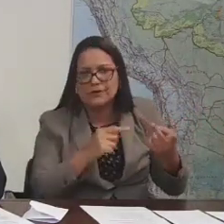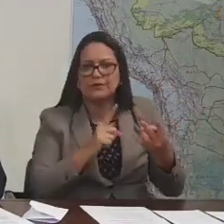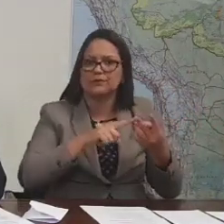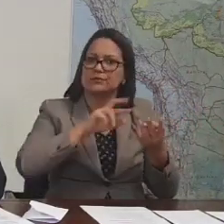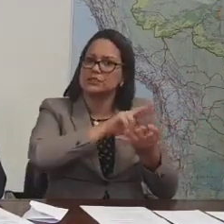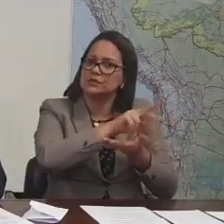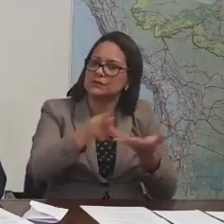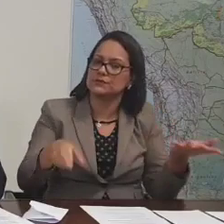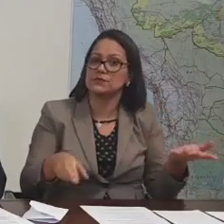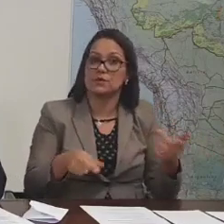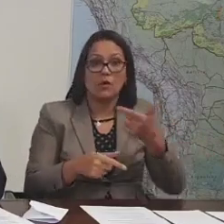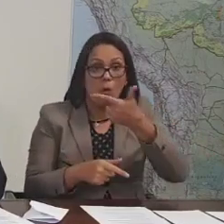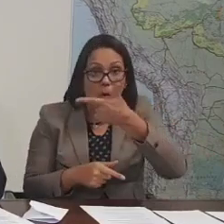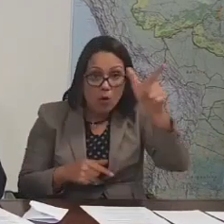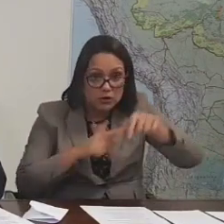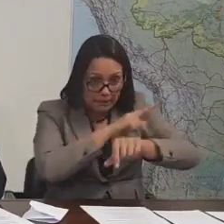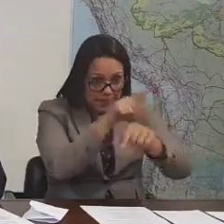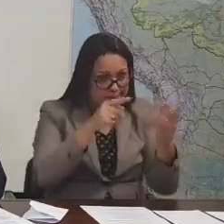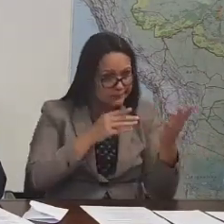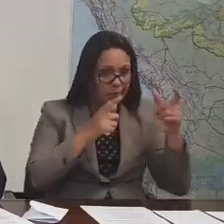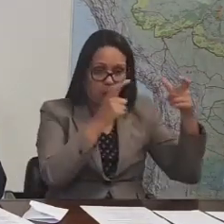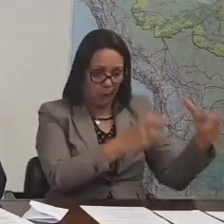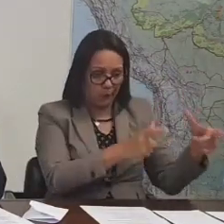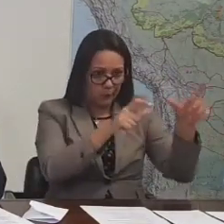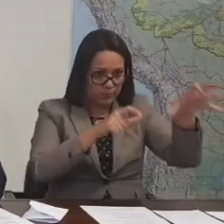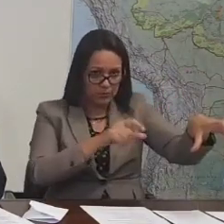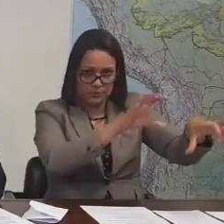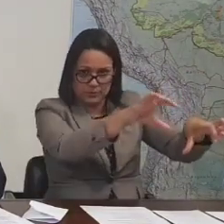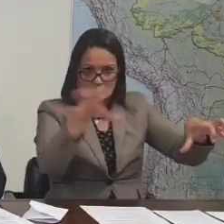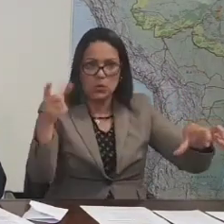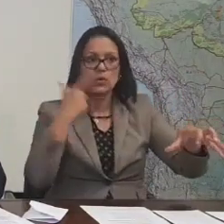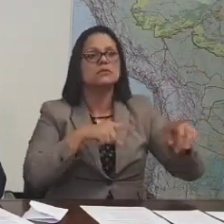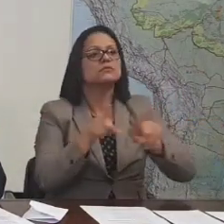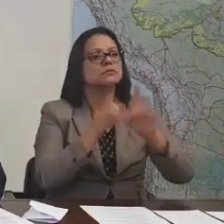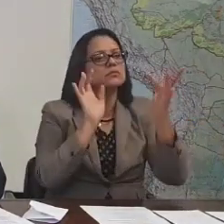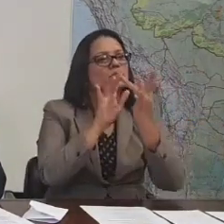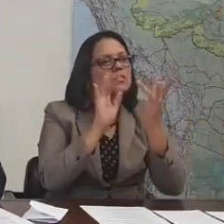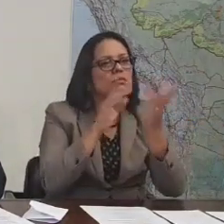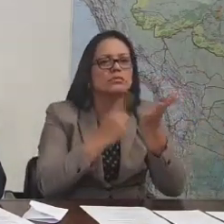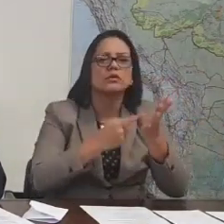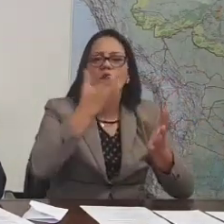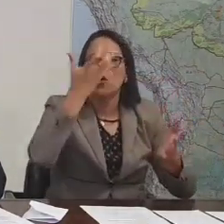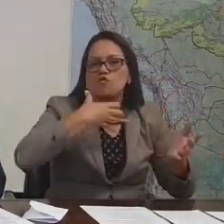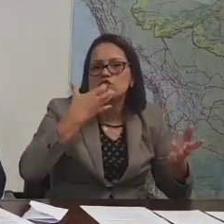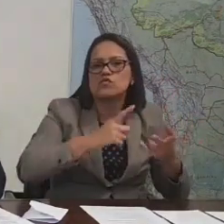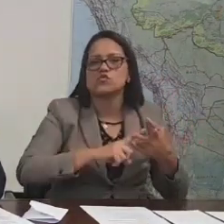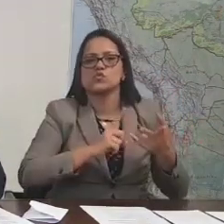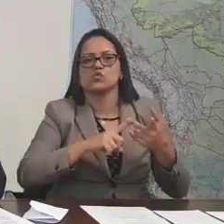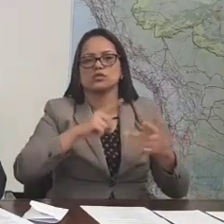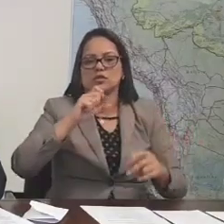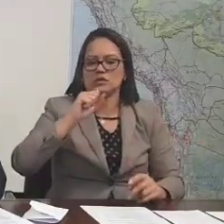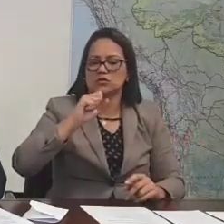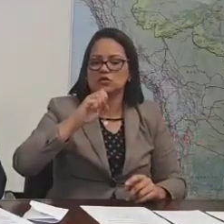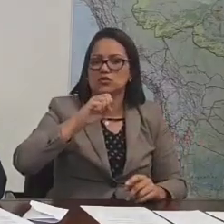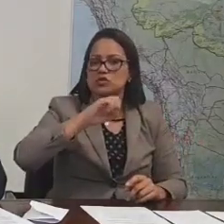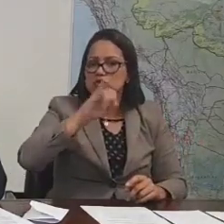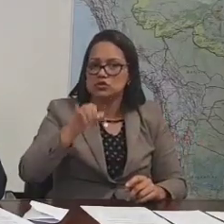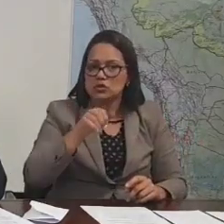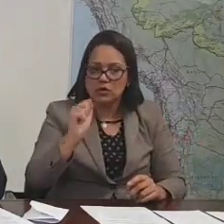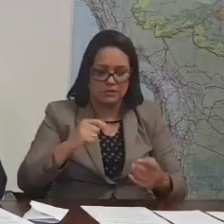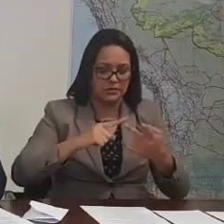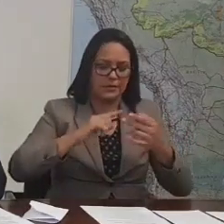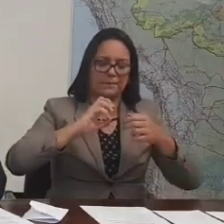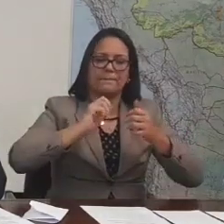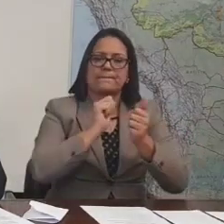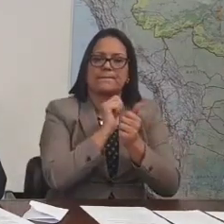Nos outros países, nós conseguimos avançar bastante também com algumas frutas, grãos, soja, milho, que nós já vendemos para alguns países.